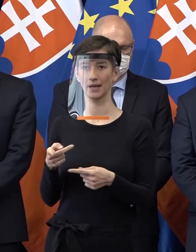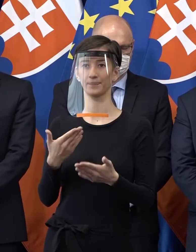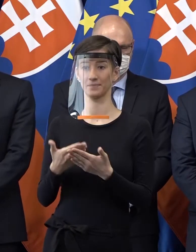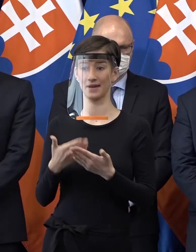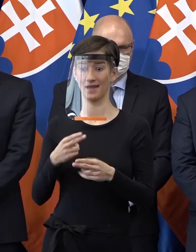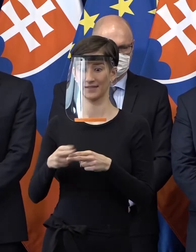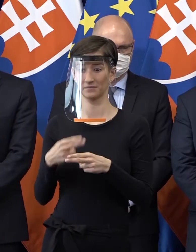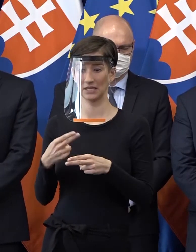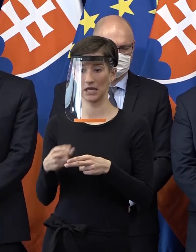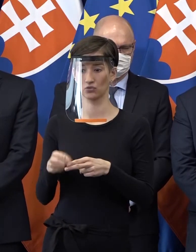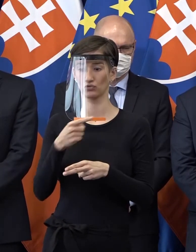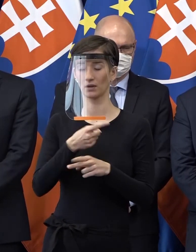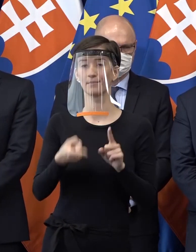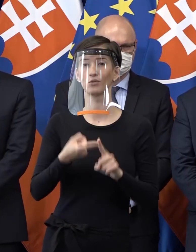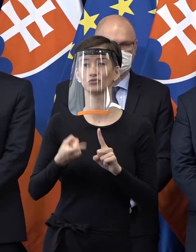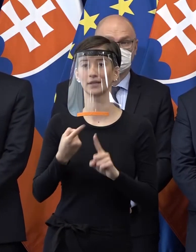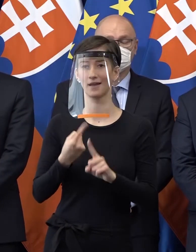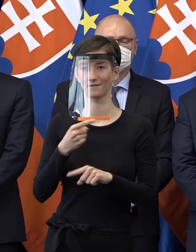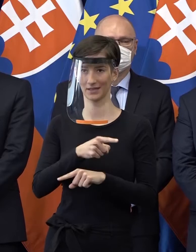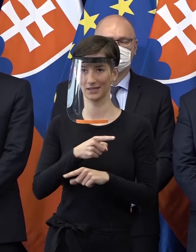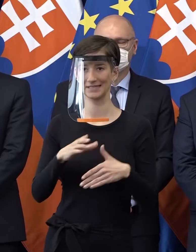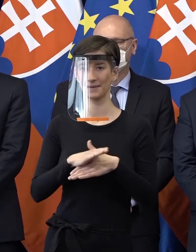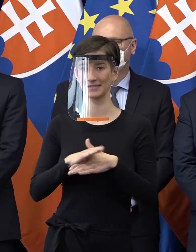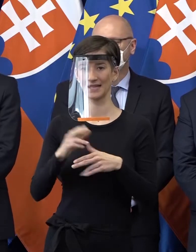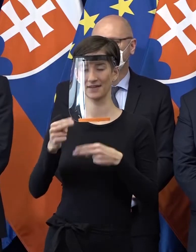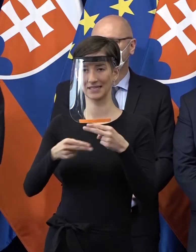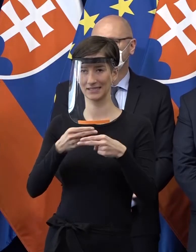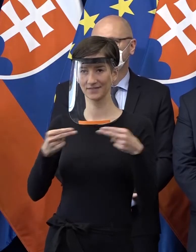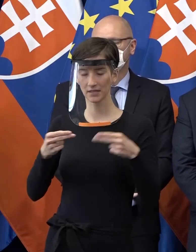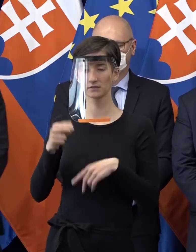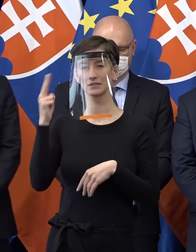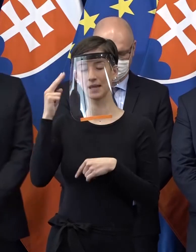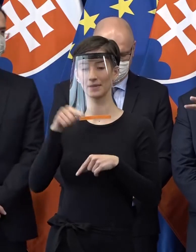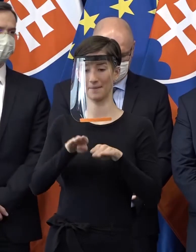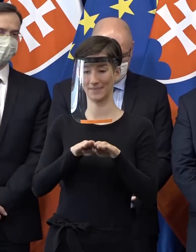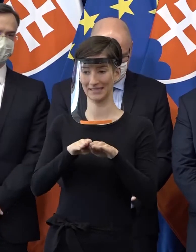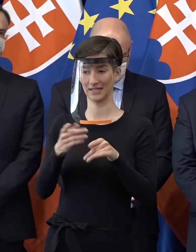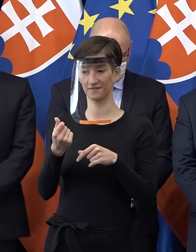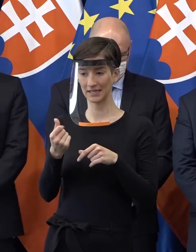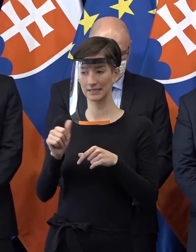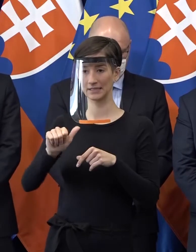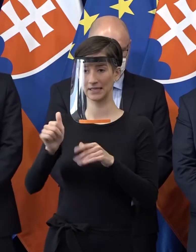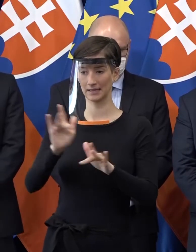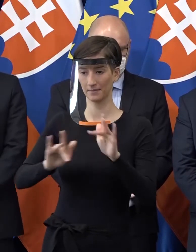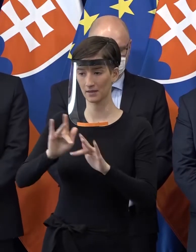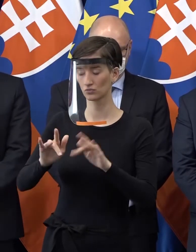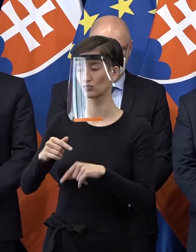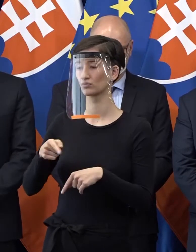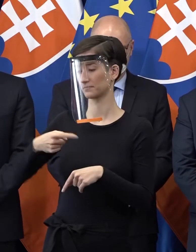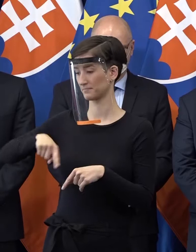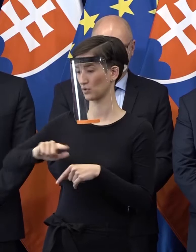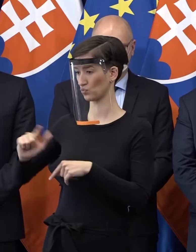tie zamestnávateľské zväzy mali. Čiže paralelne minister financí rokoval v jednom saloníku, v druhom saloníku a riešili sme problémy.